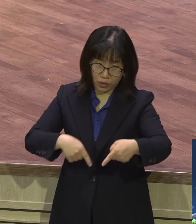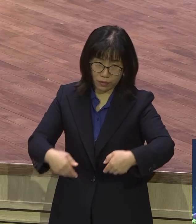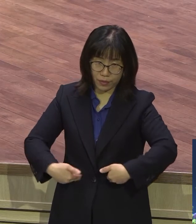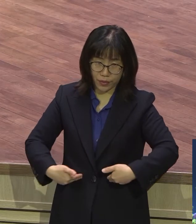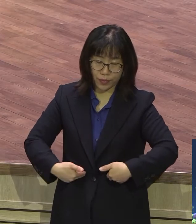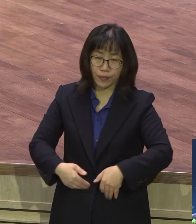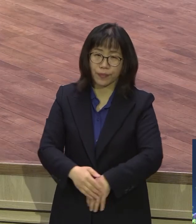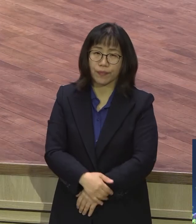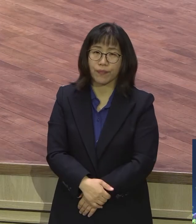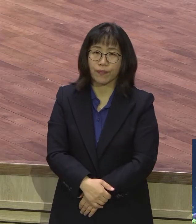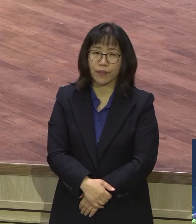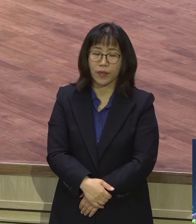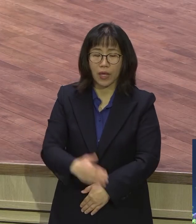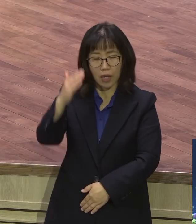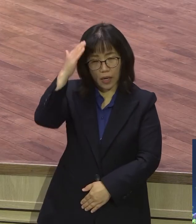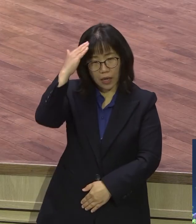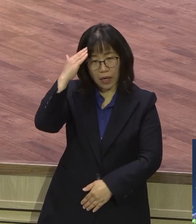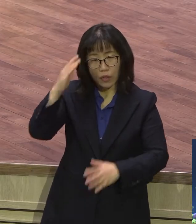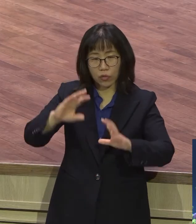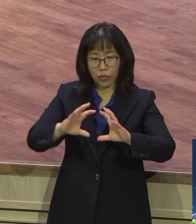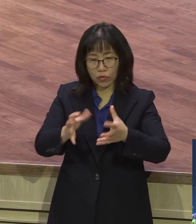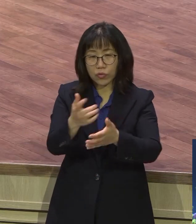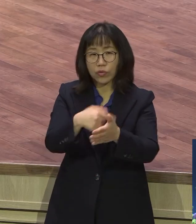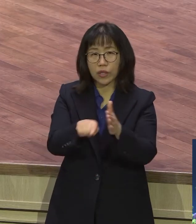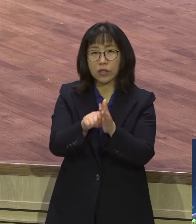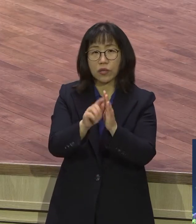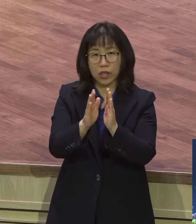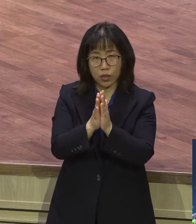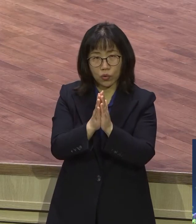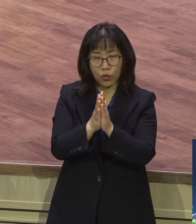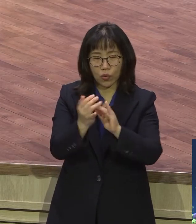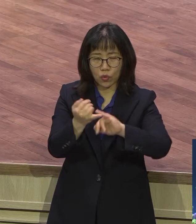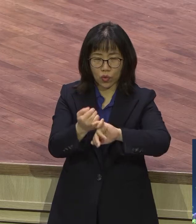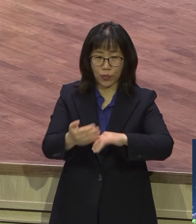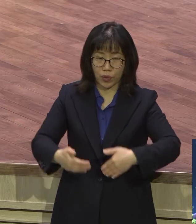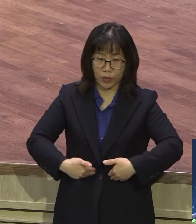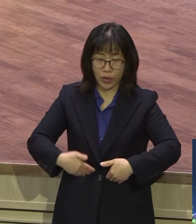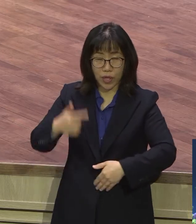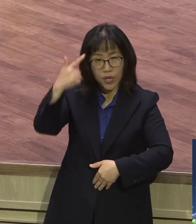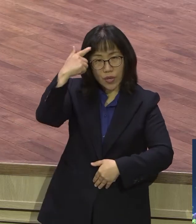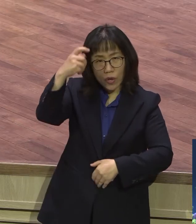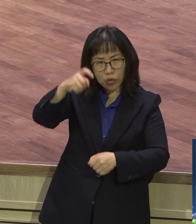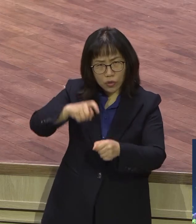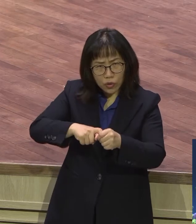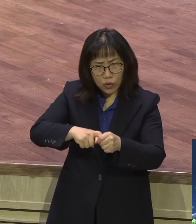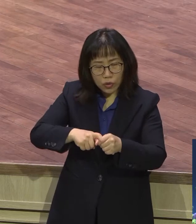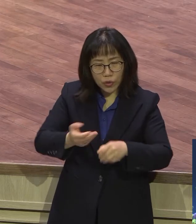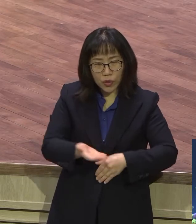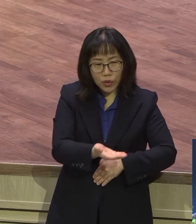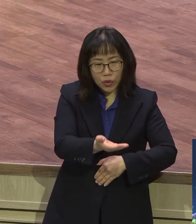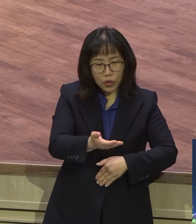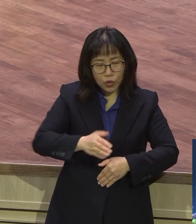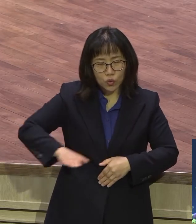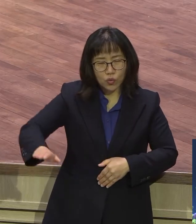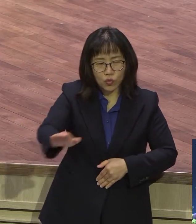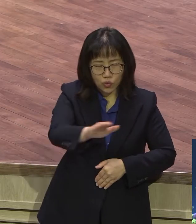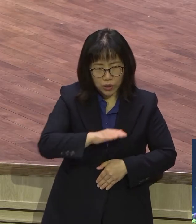제가 이 말하는 이유가 뭐냐 영적으로도 우리가 꼼수를 두는 삶을 살면 안 돼요